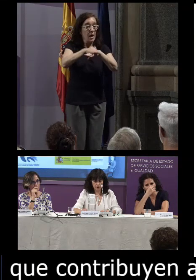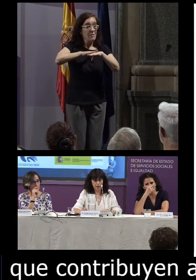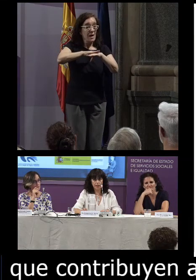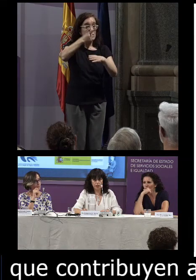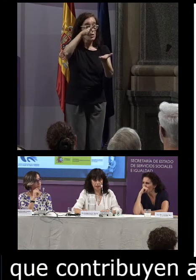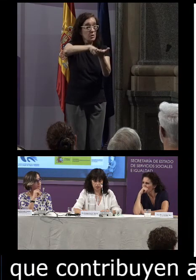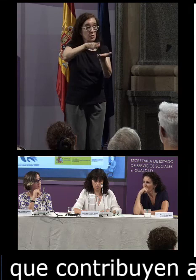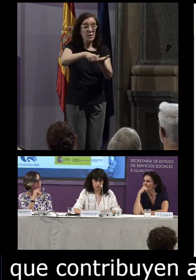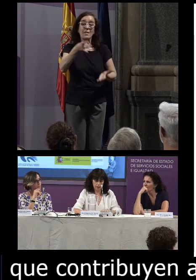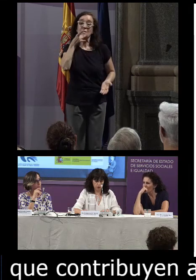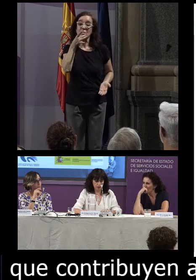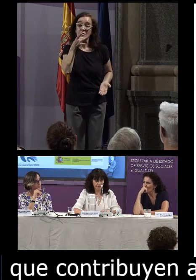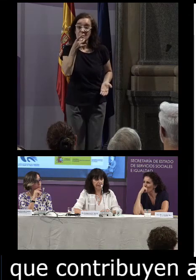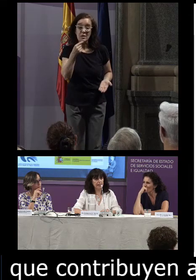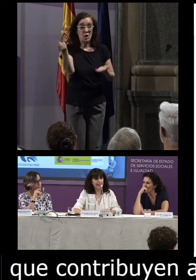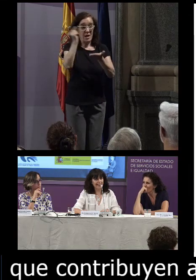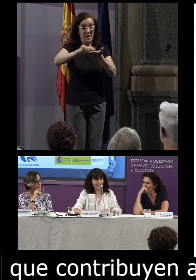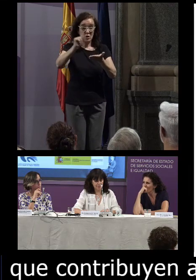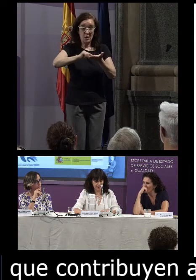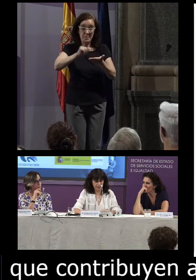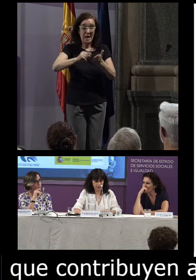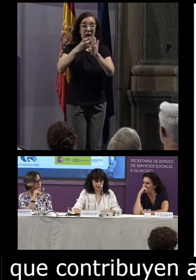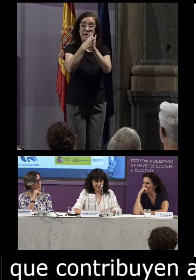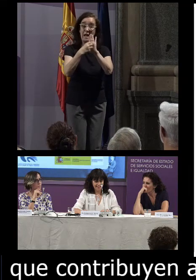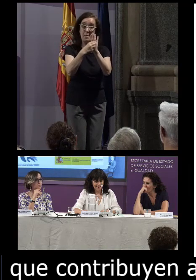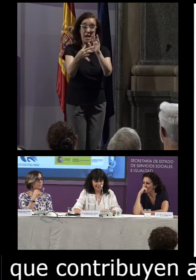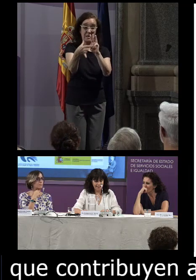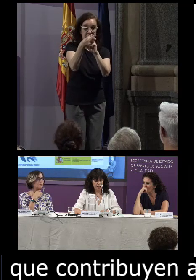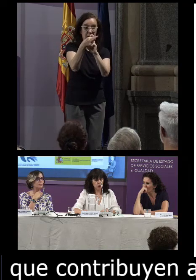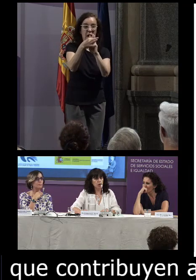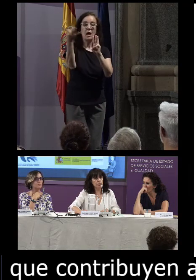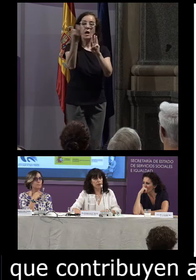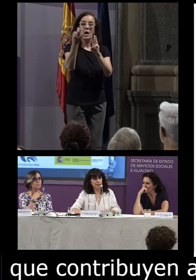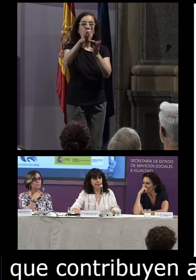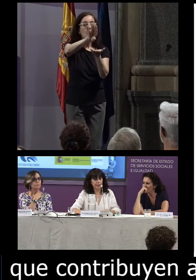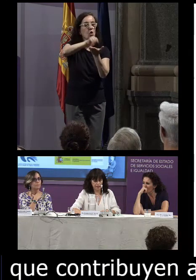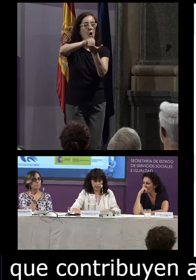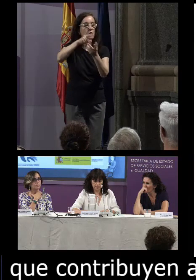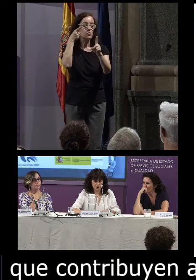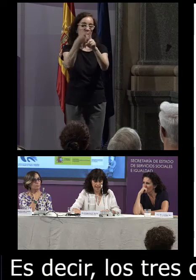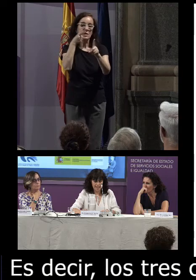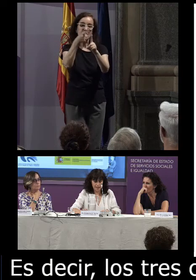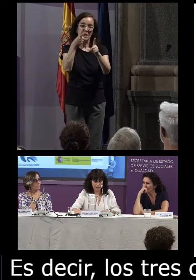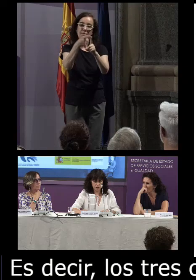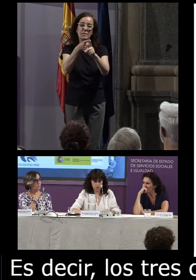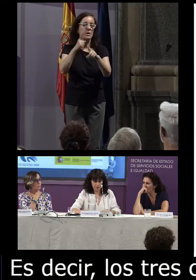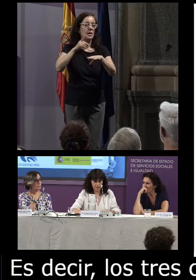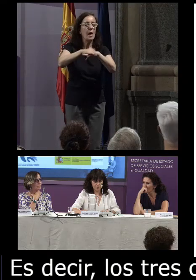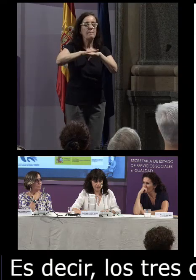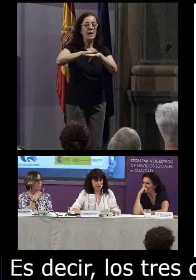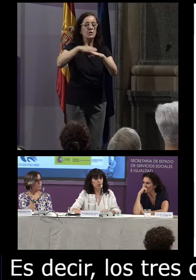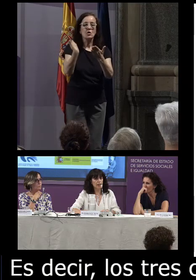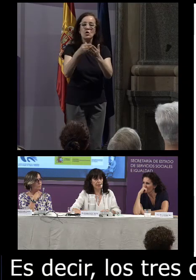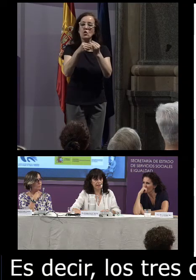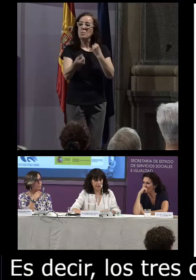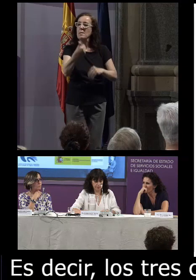lengua el diccionario la ortografía y la gramática tienen en los corpus de referencia la base documental